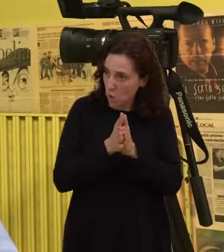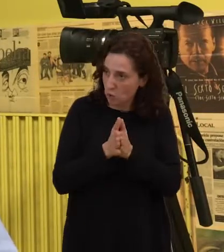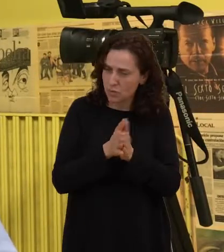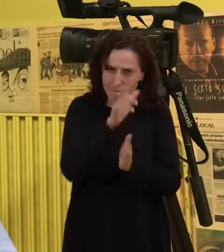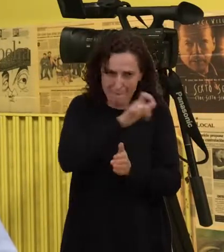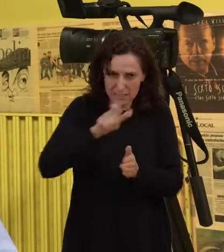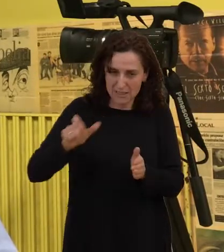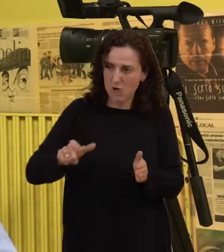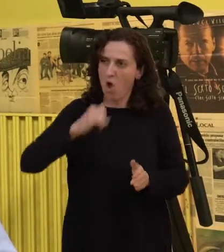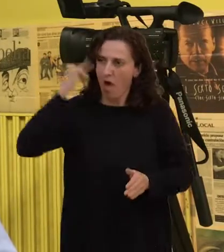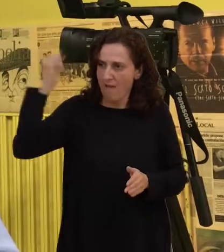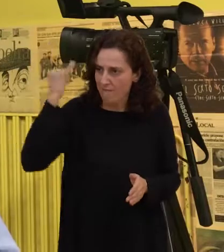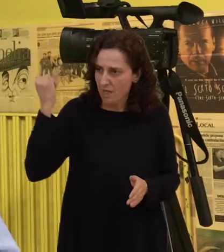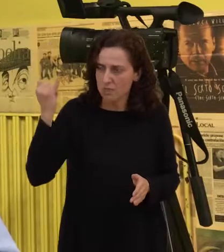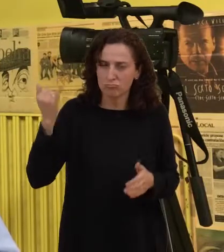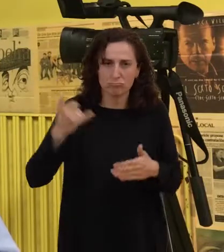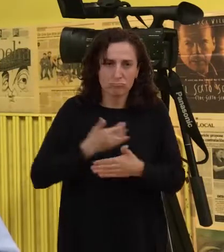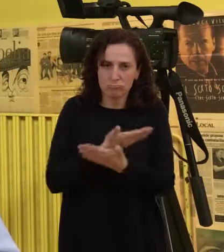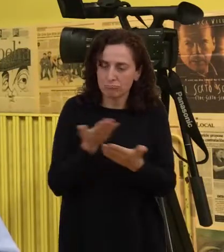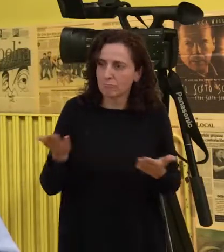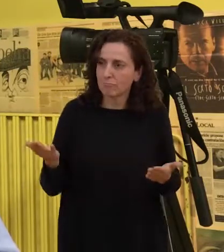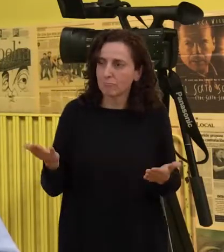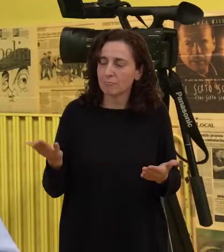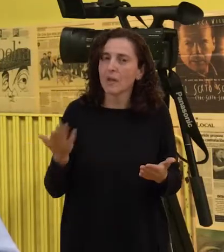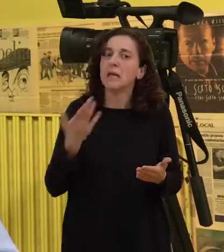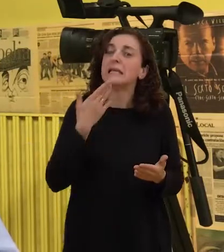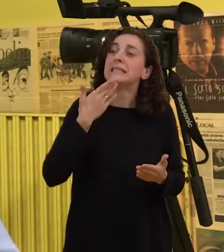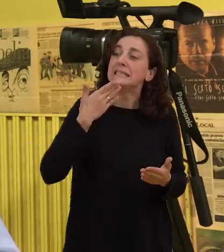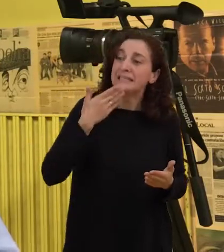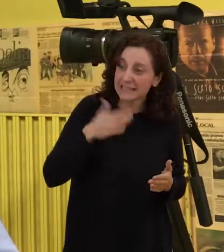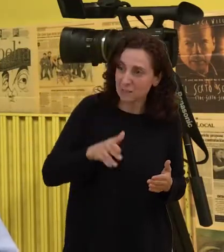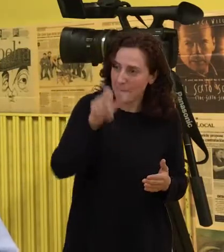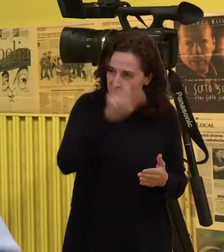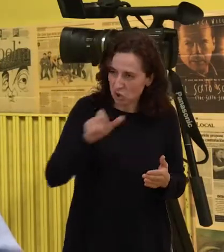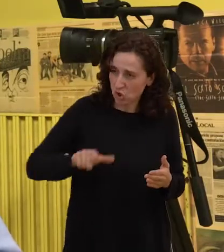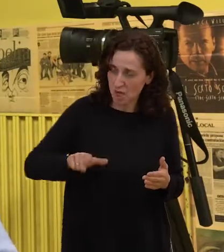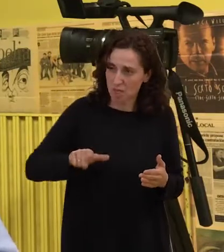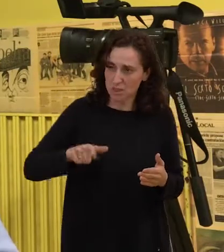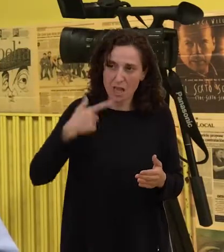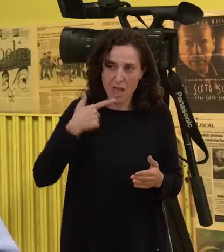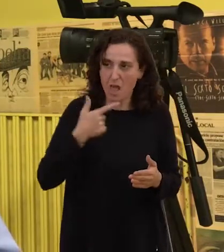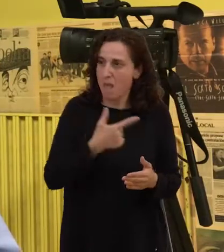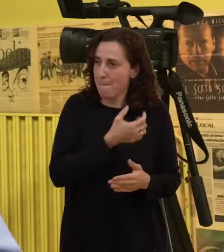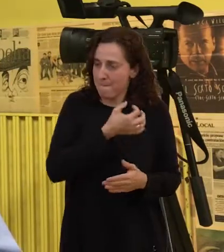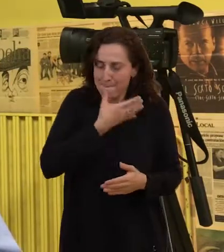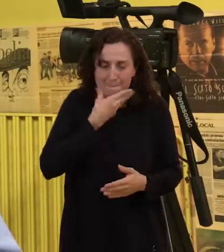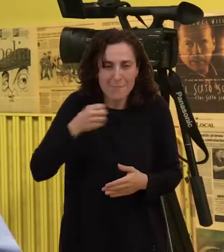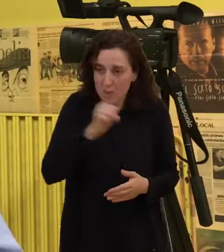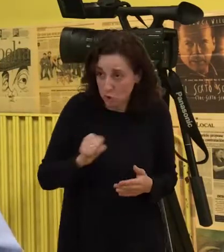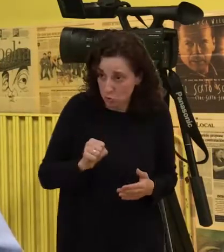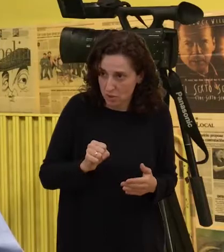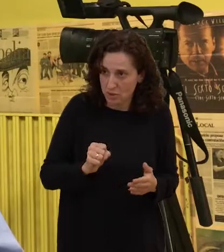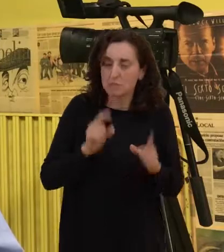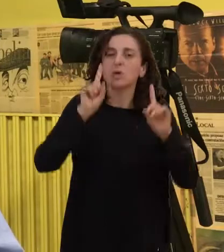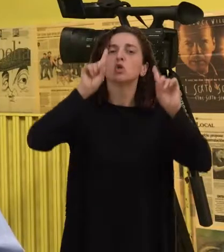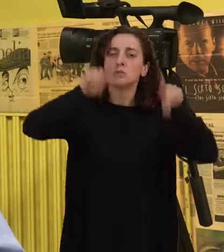de gente de jefes que aparte de ser excepcionales como persoas son unhos grandes